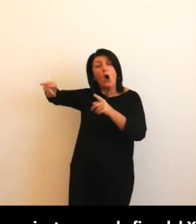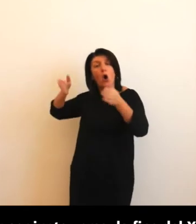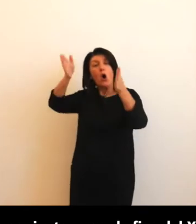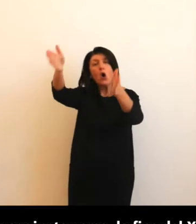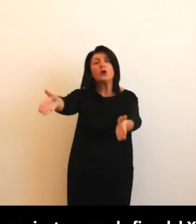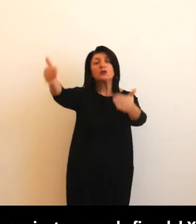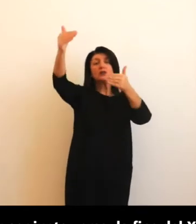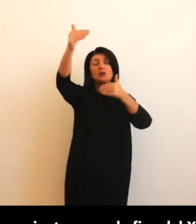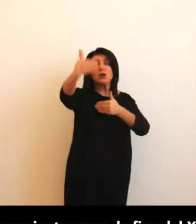secolo.